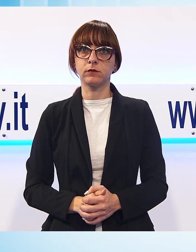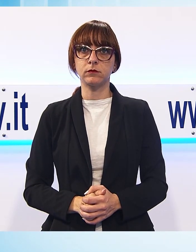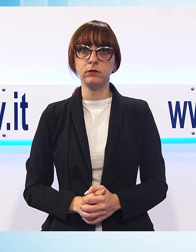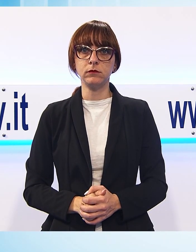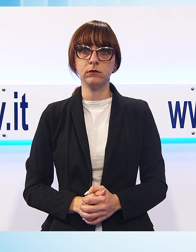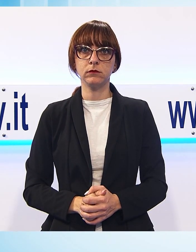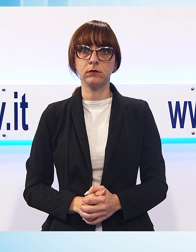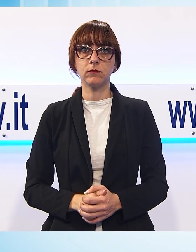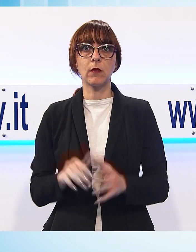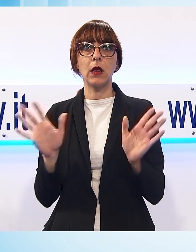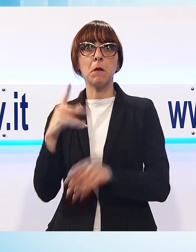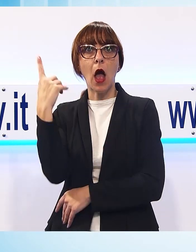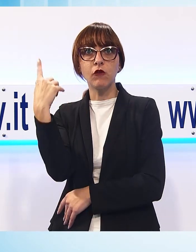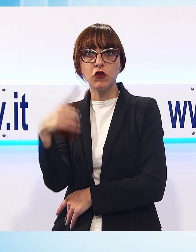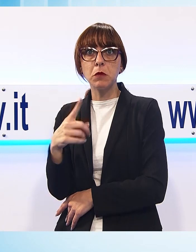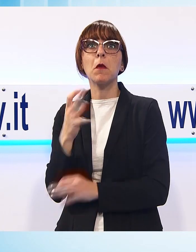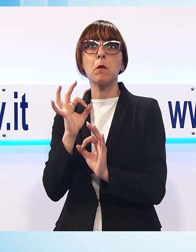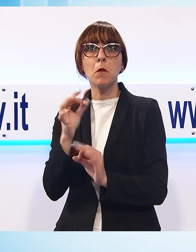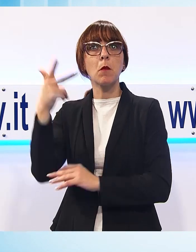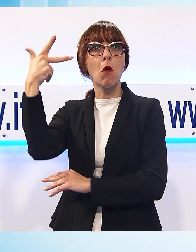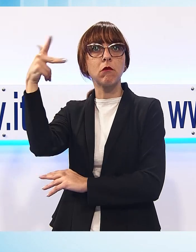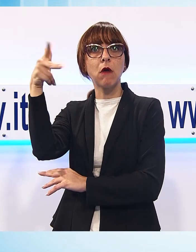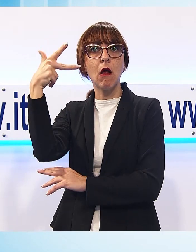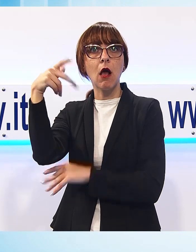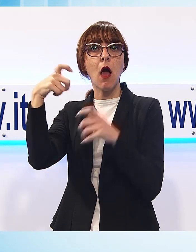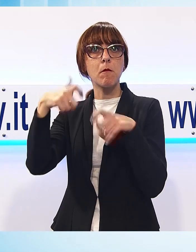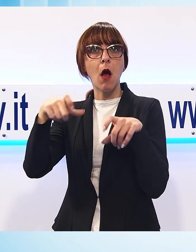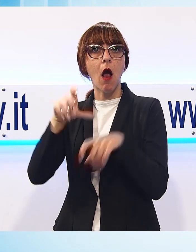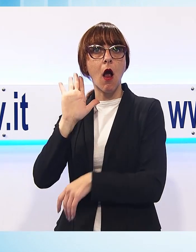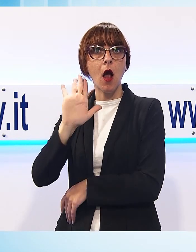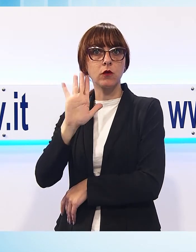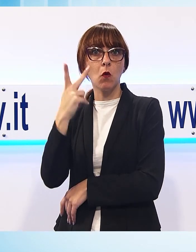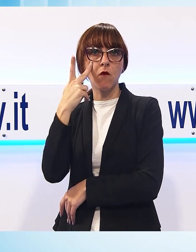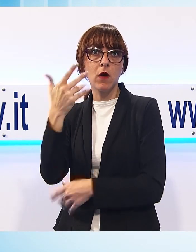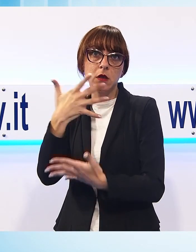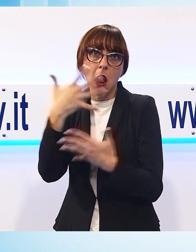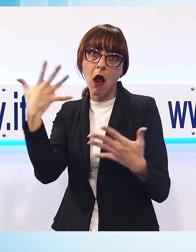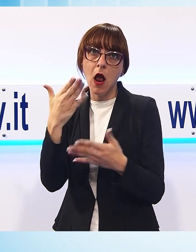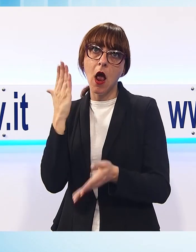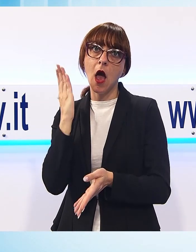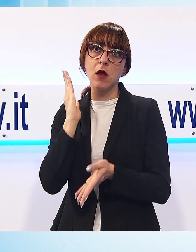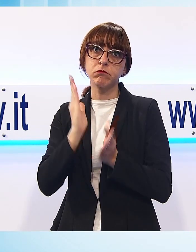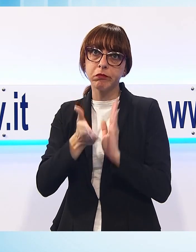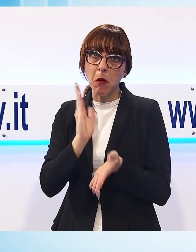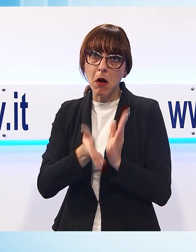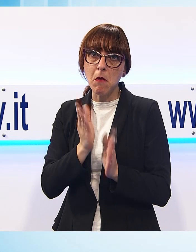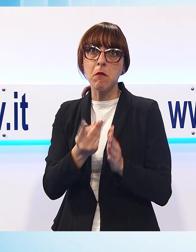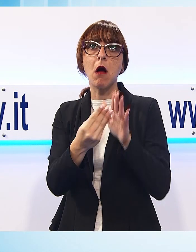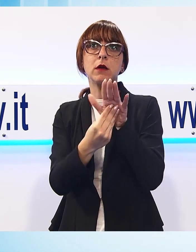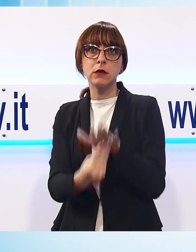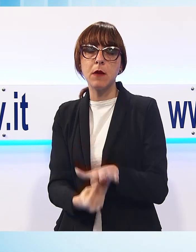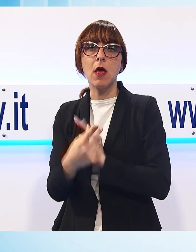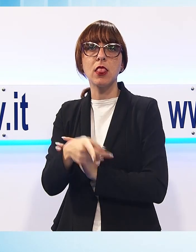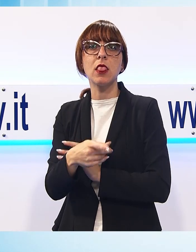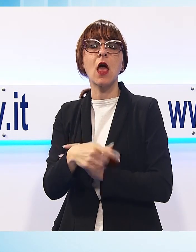Queste sono le drammatiche immagini delle telecamere di videosorveglianza che immortalano l'aggressione ad uno dei dipendenti della filiale di